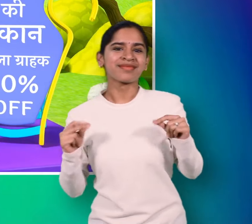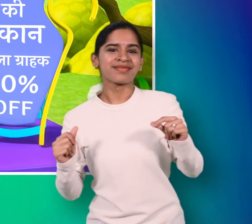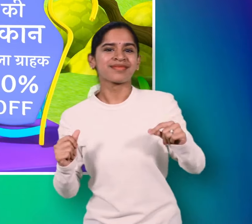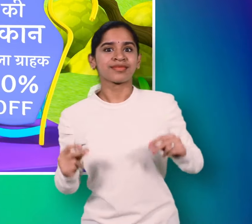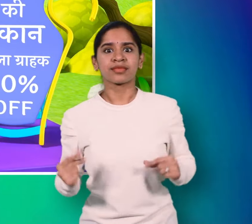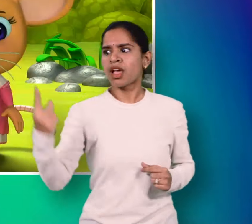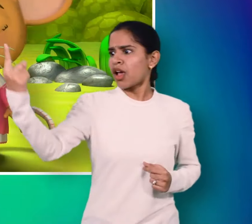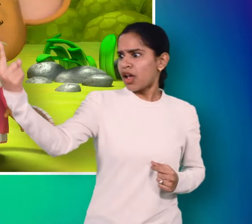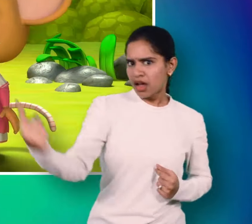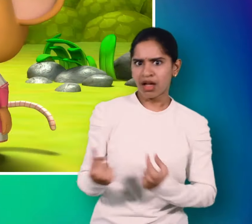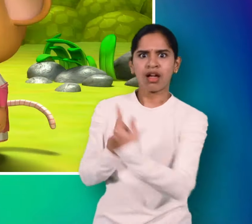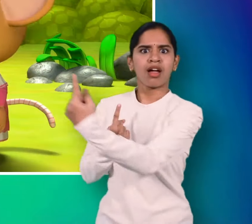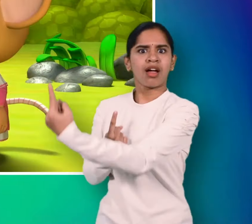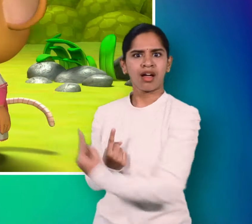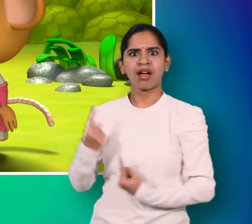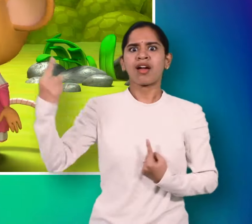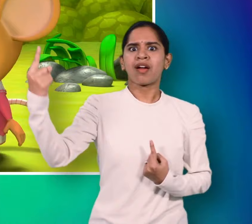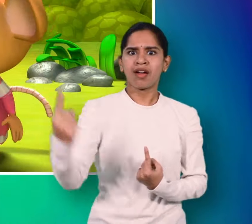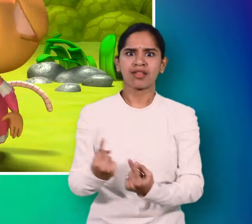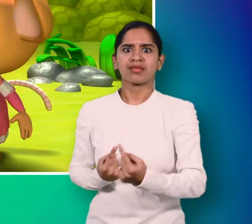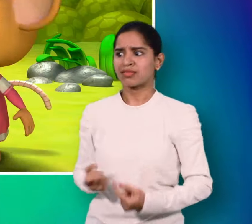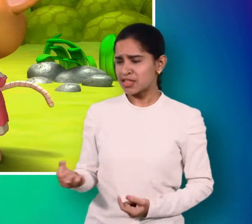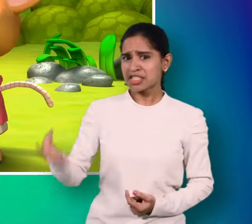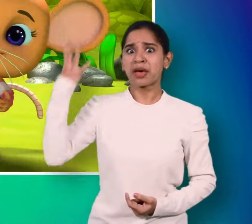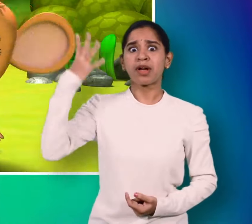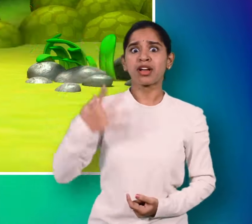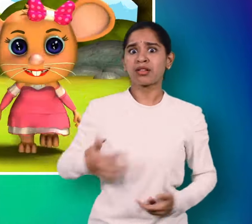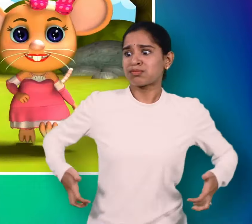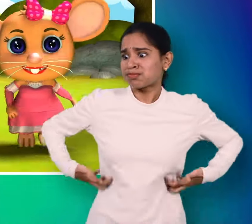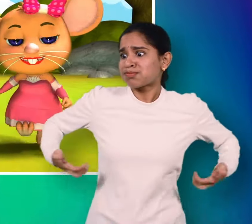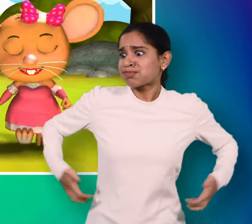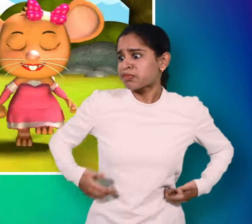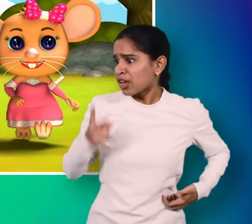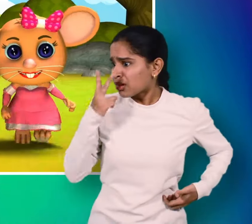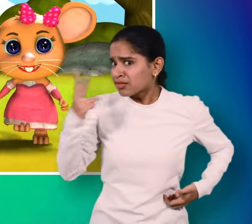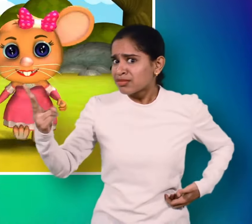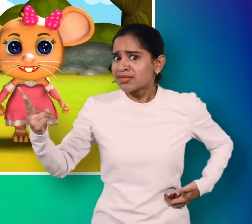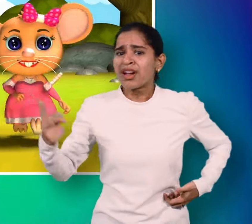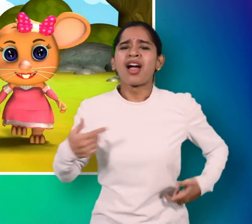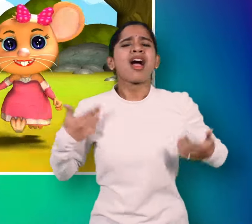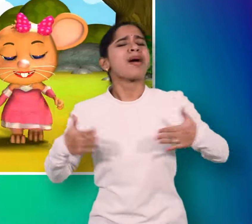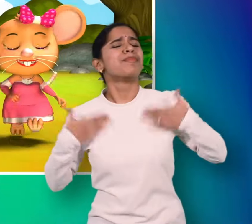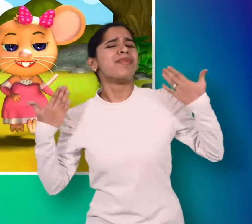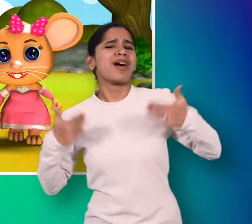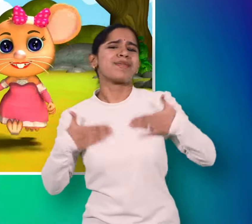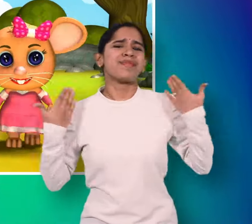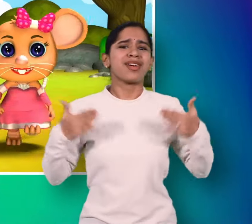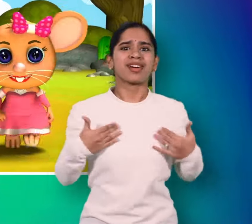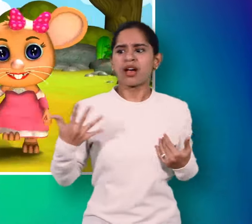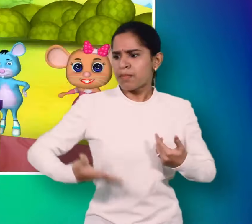आई ग्राहक भी पड़ ही महान, पंदर की पड़ गई आन बांशान एक